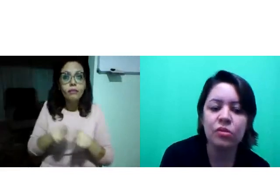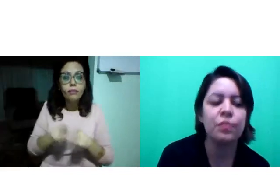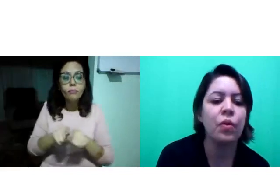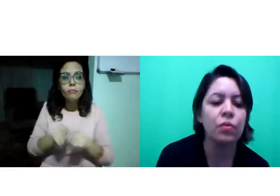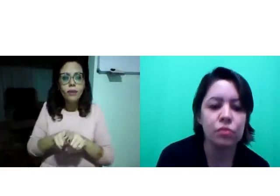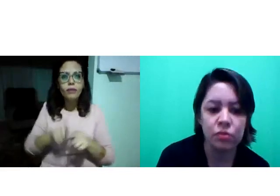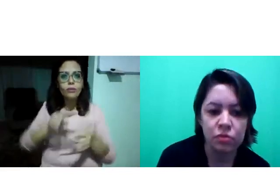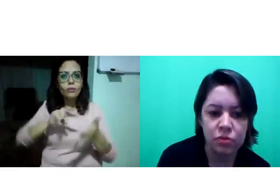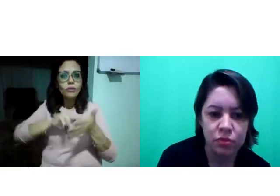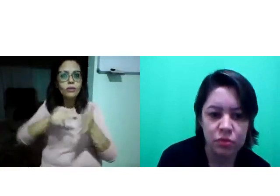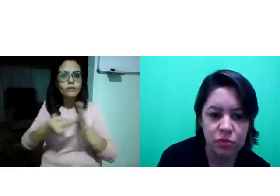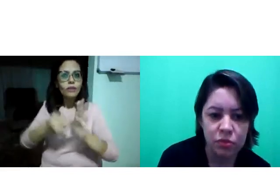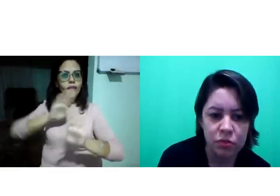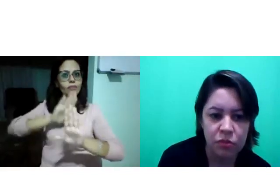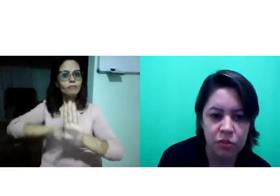outro ponto.